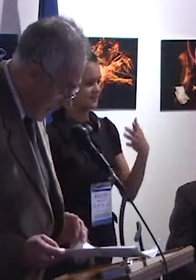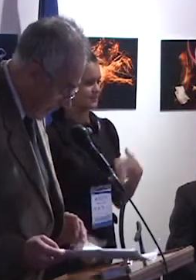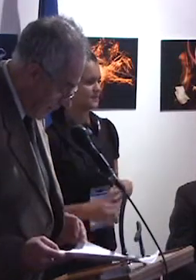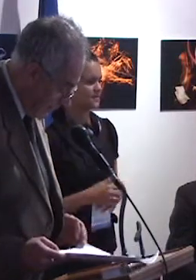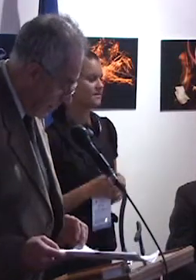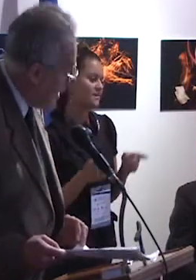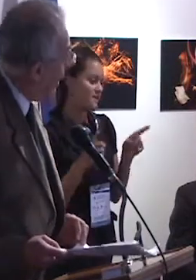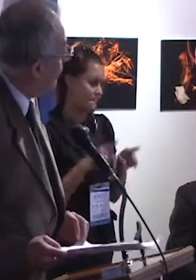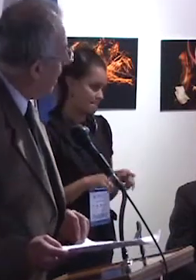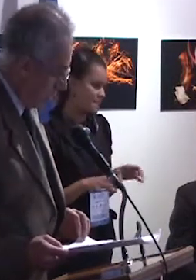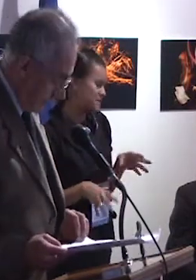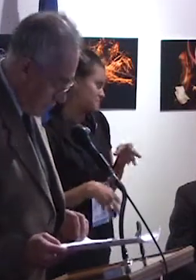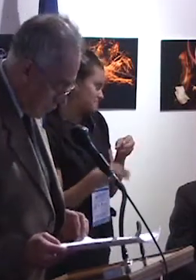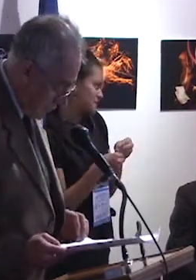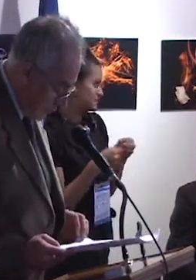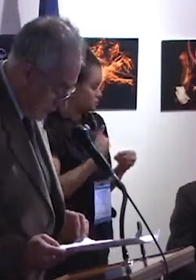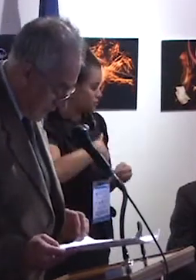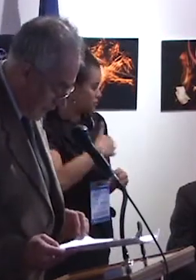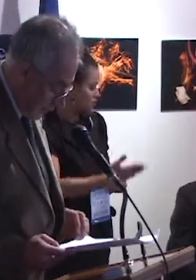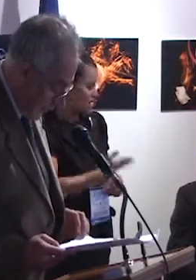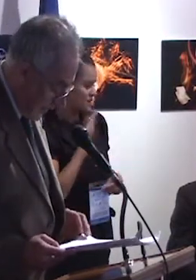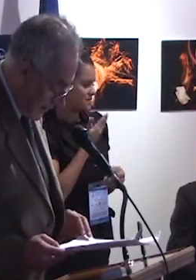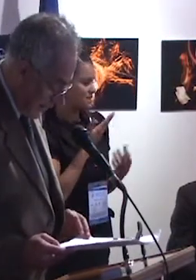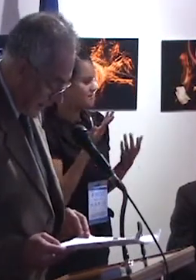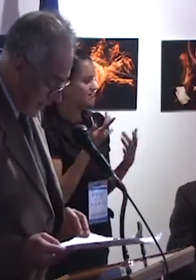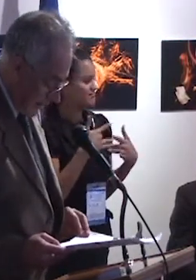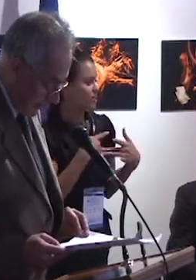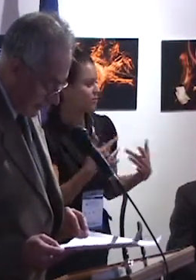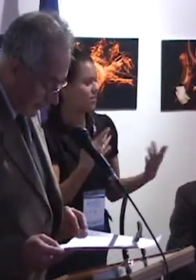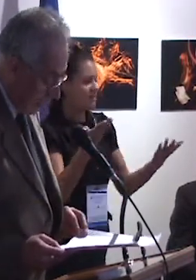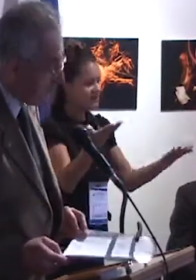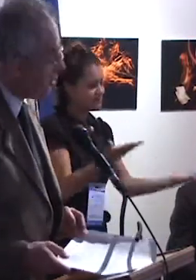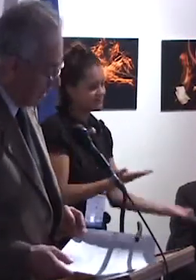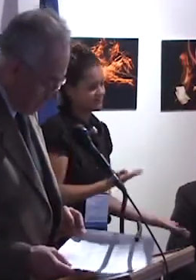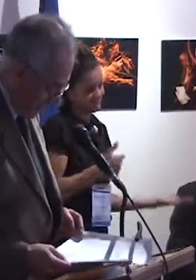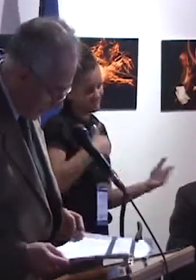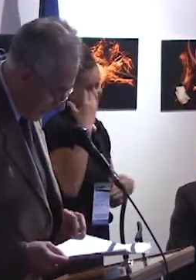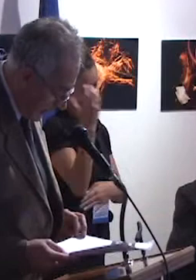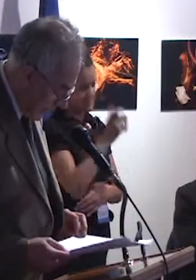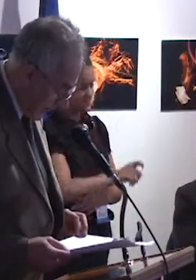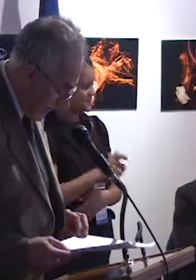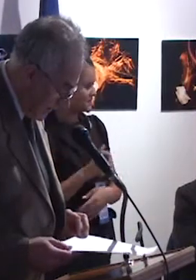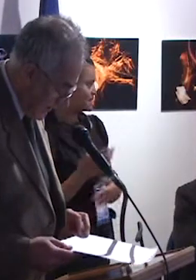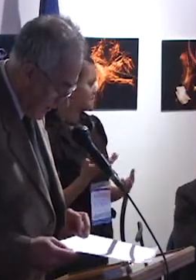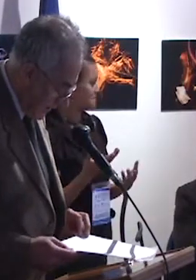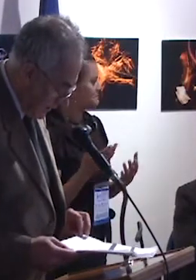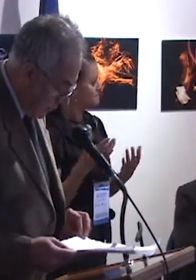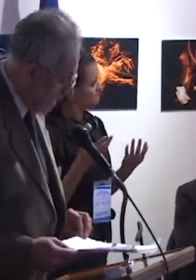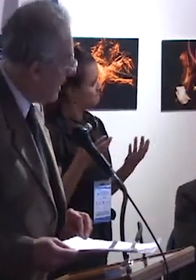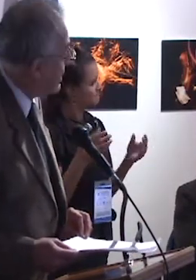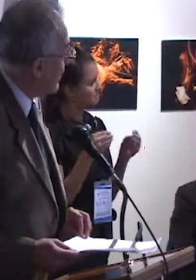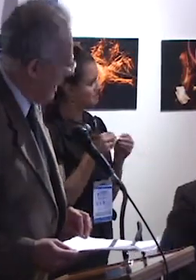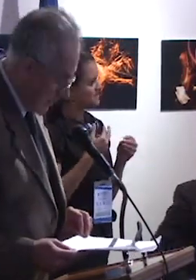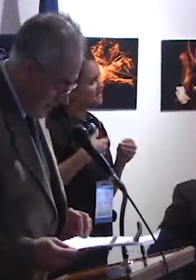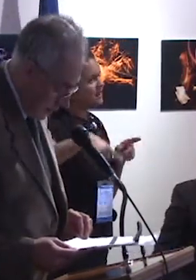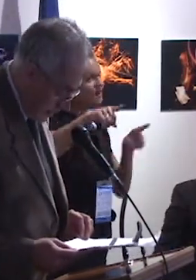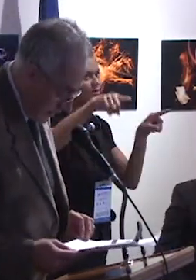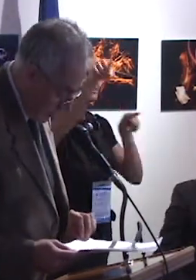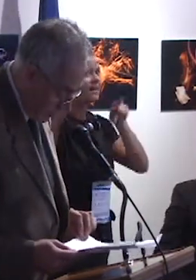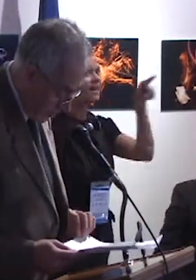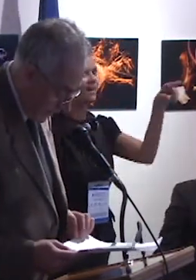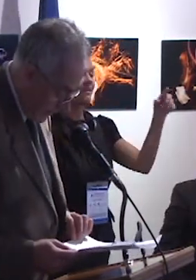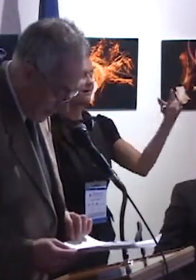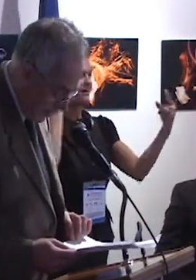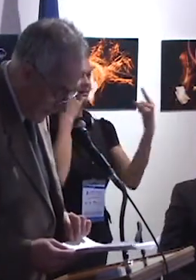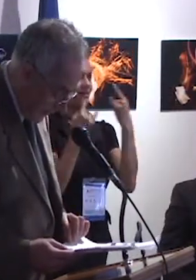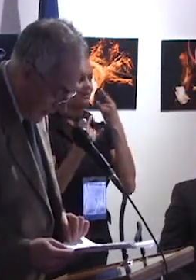hospitalidad, en una coyuntura muy particular en la que además podemos ser objeto de interés por el desenlace de